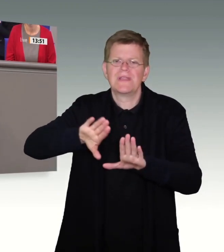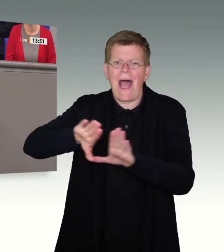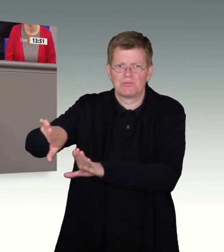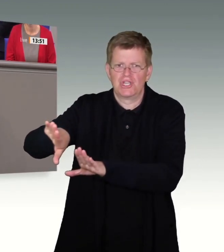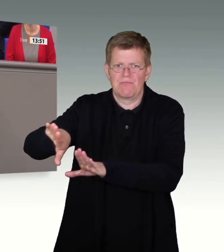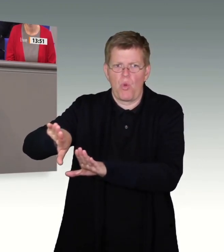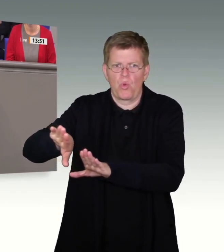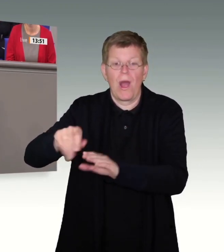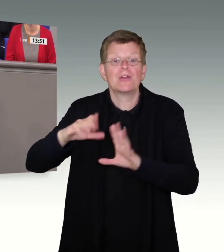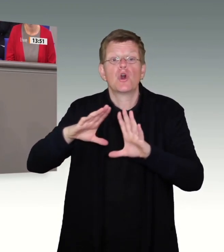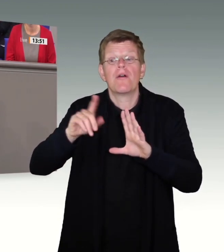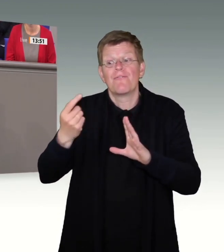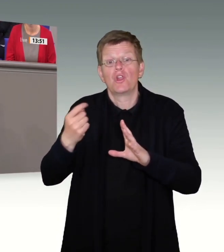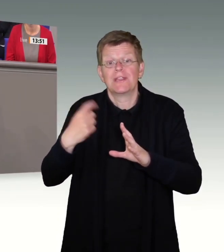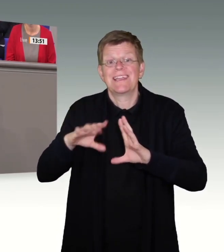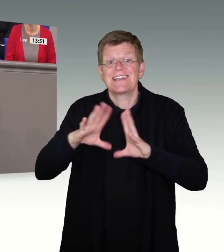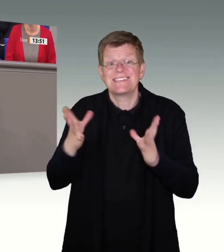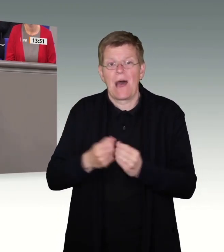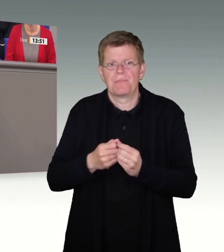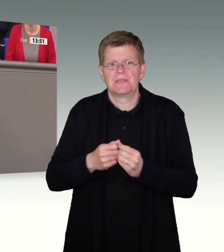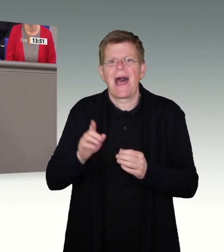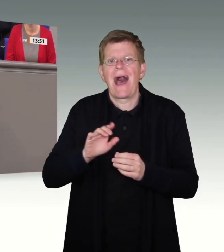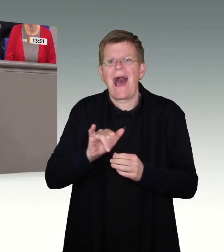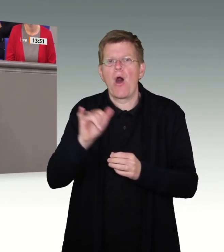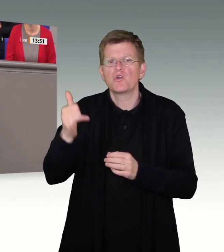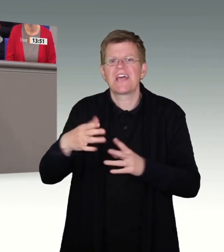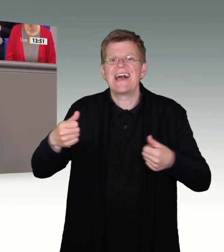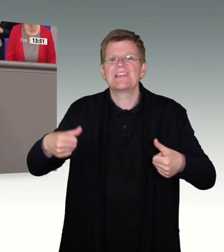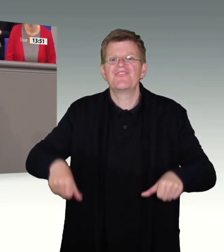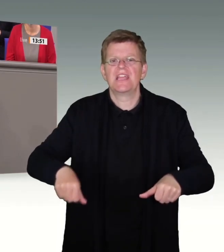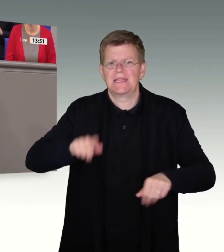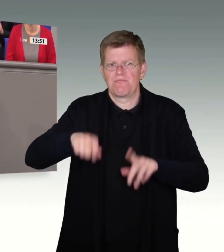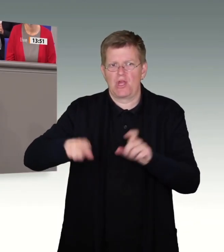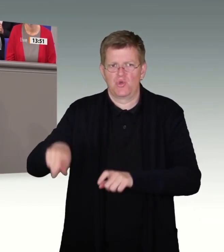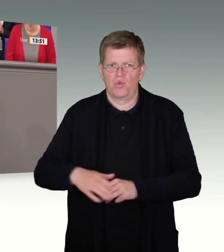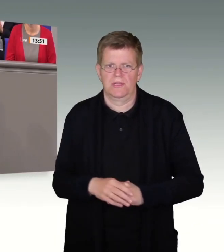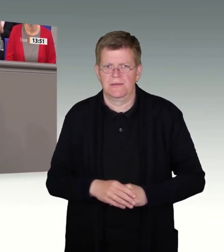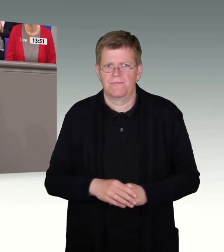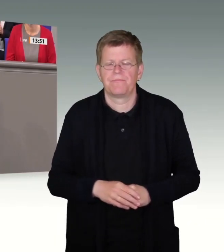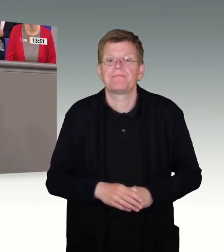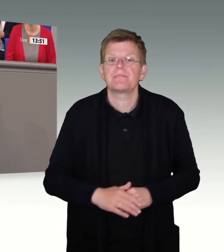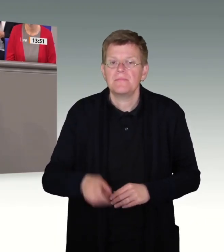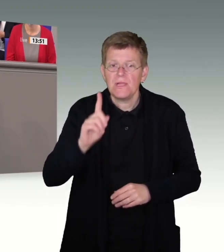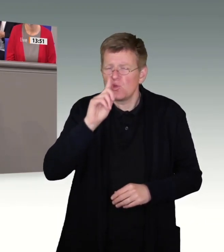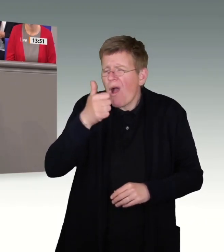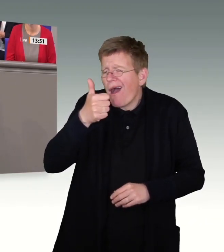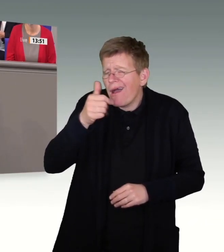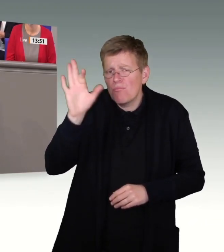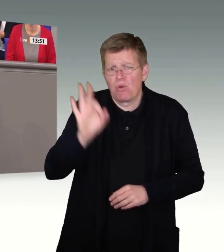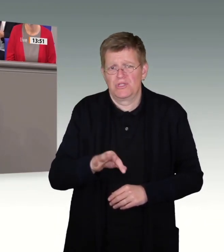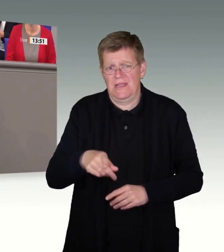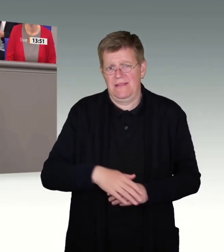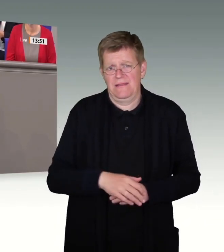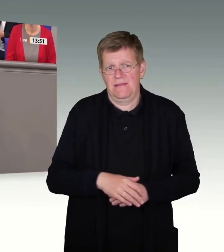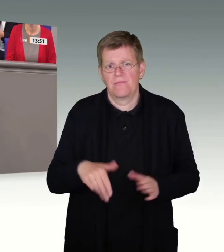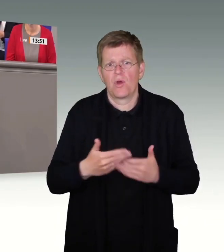Nicht einmal ein Prozent. Und in diesem Zusammenhang kann man auch nicht unerwähnt lassen, dass die Grünen die Ausweitung der sicheren Herkunftsstaaten